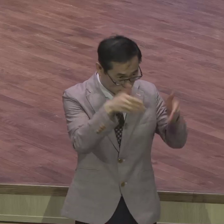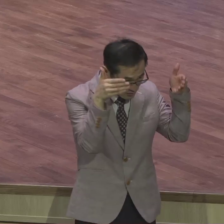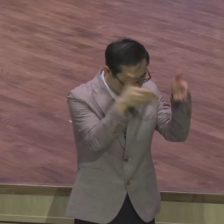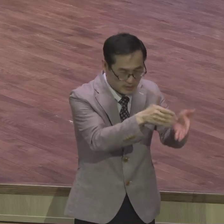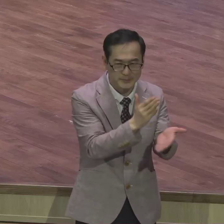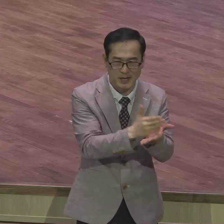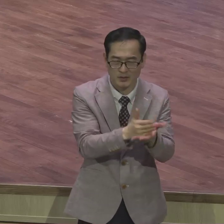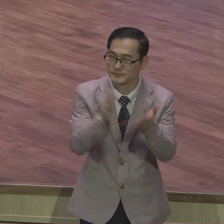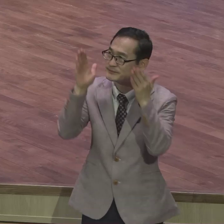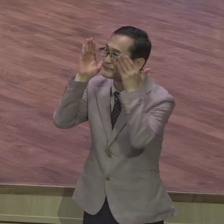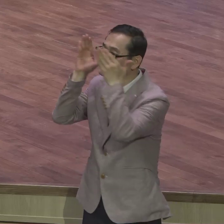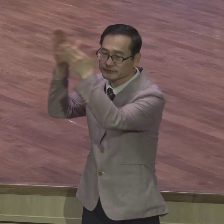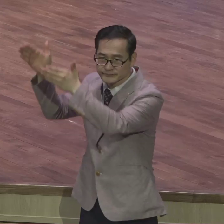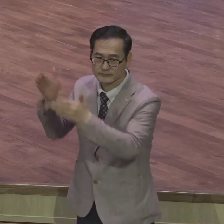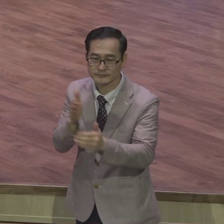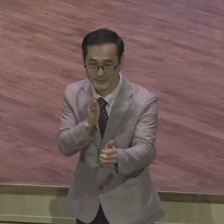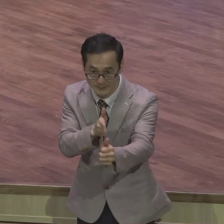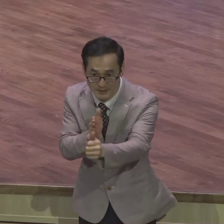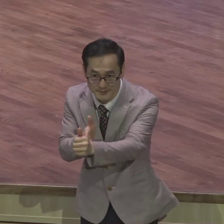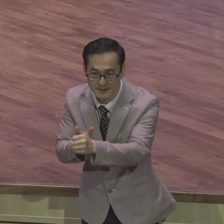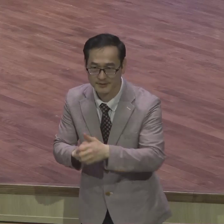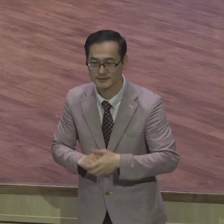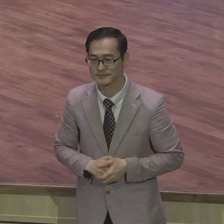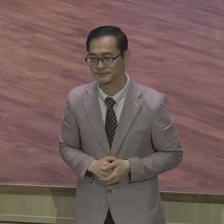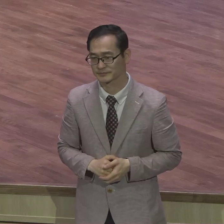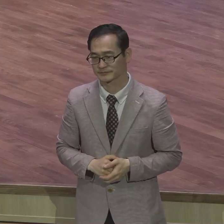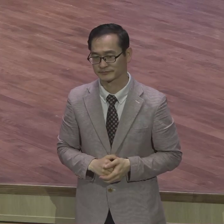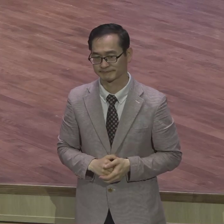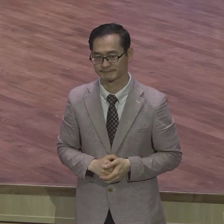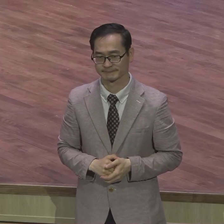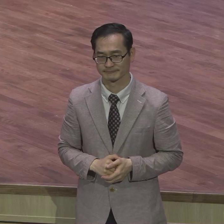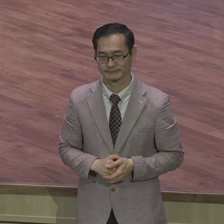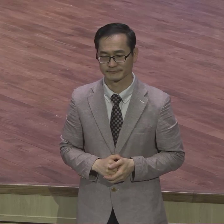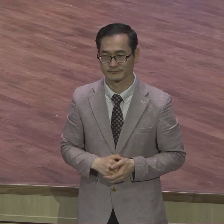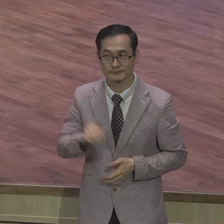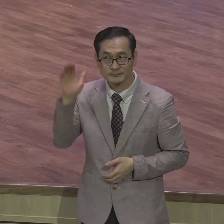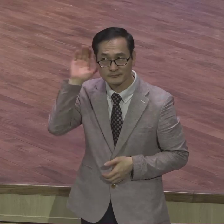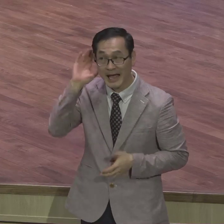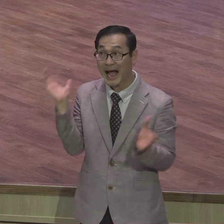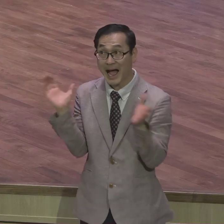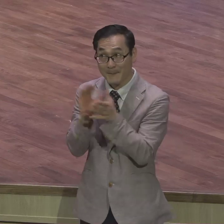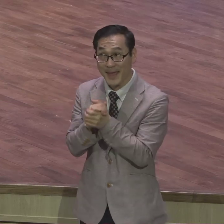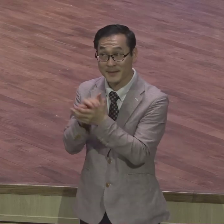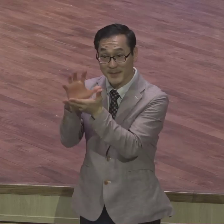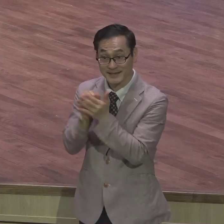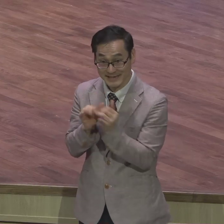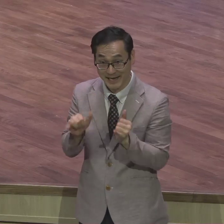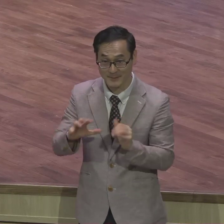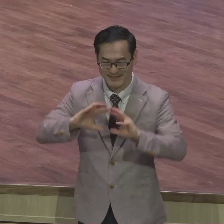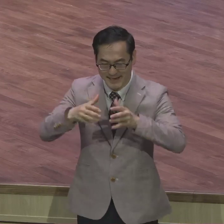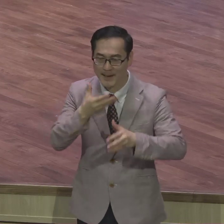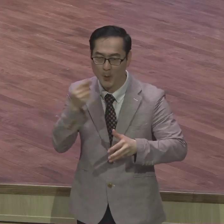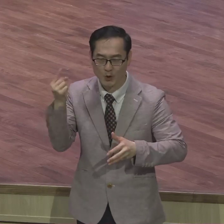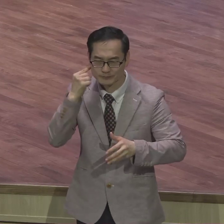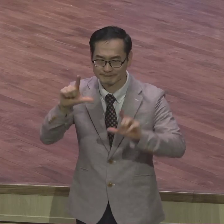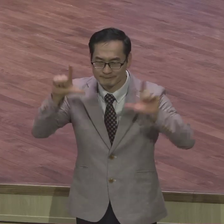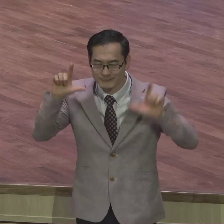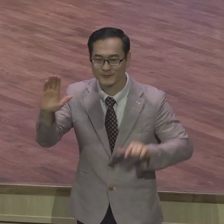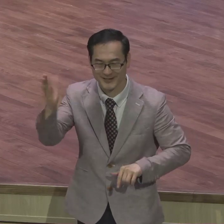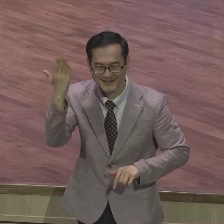알아들었습니까 이것이 알아들어진 사람은 세계범할 사람이다 자 30절 봅니다